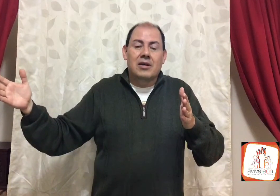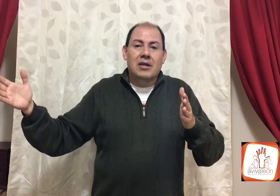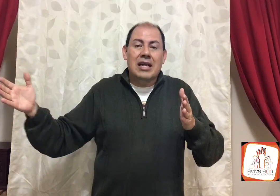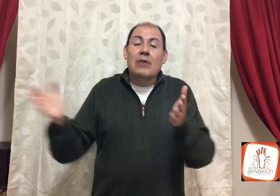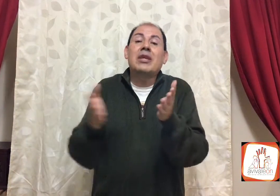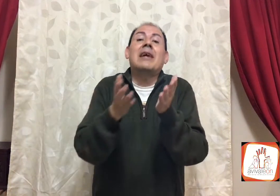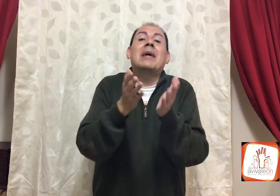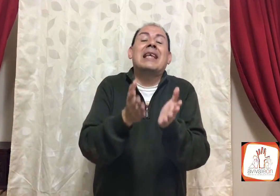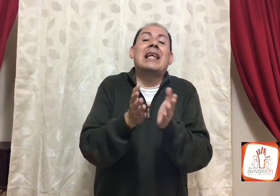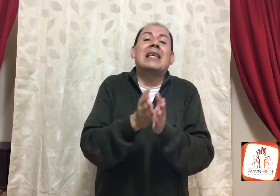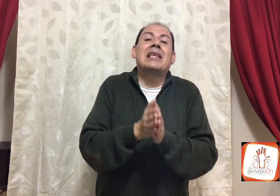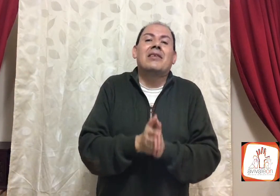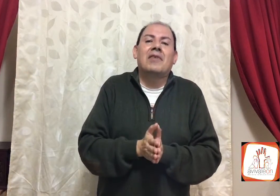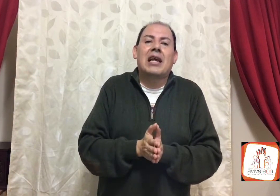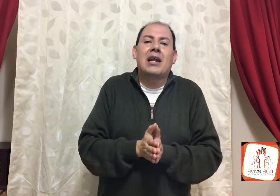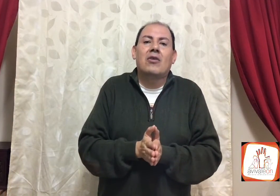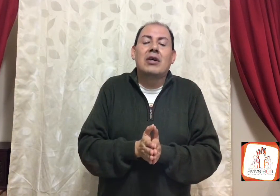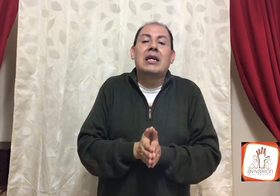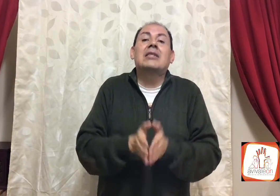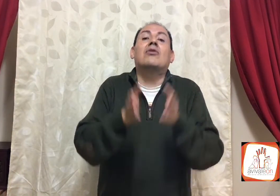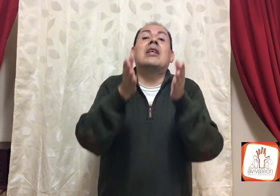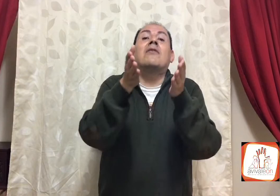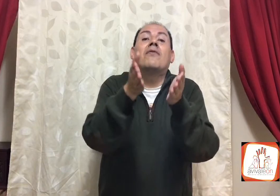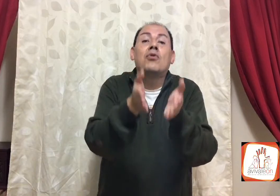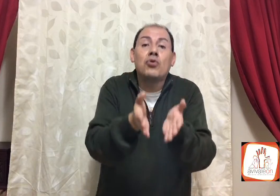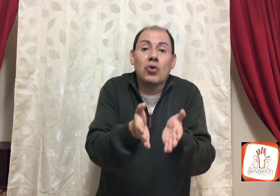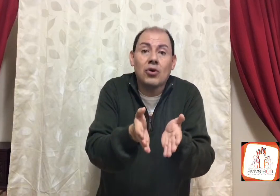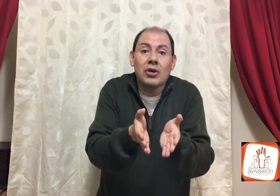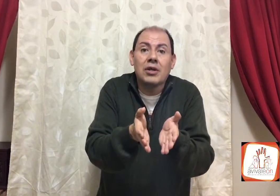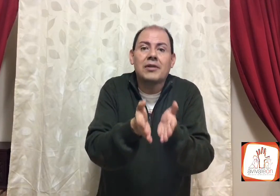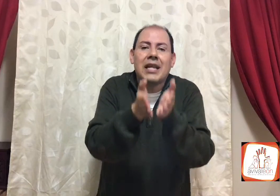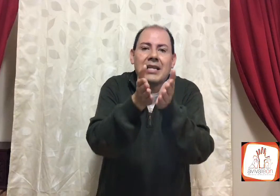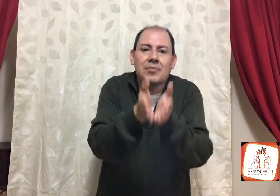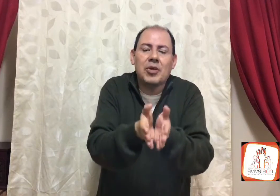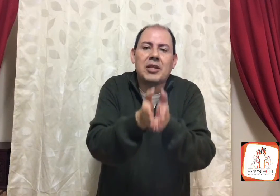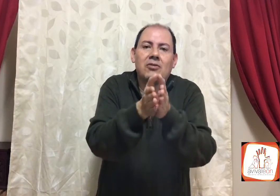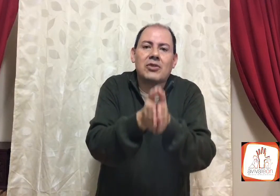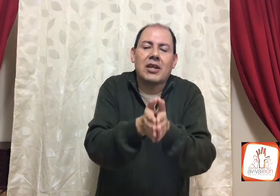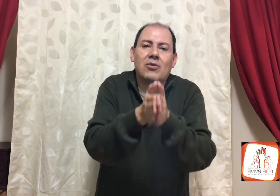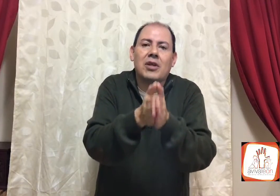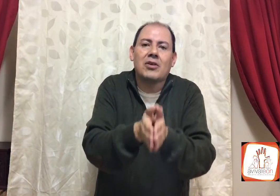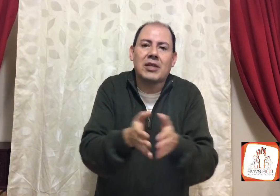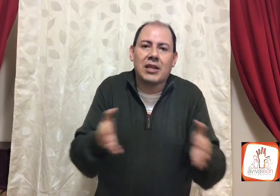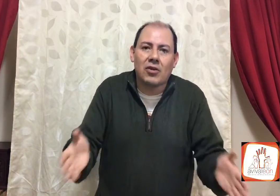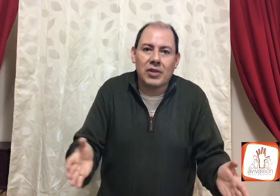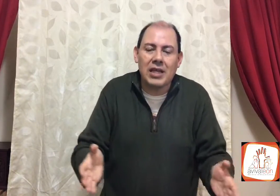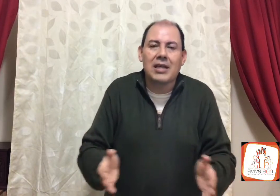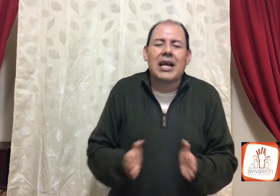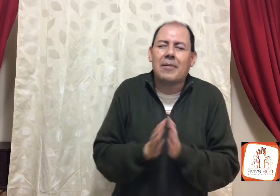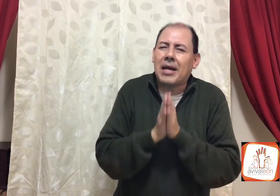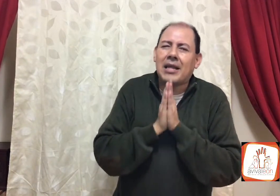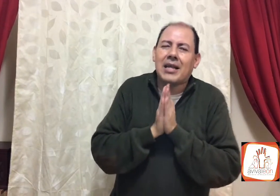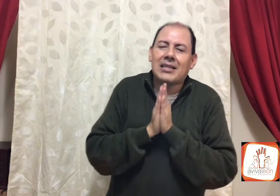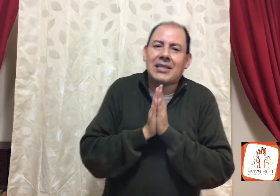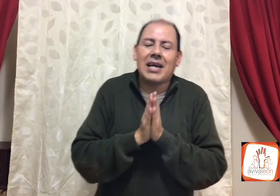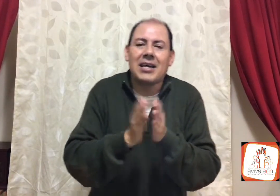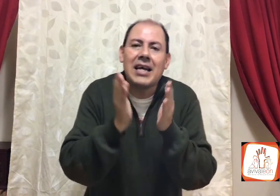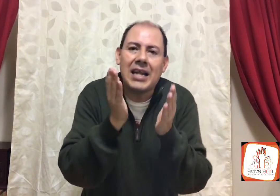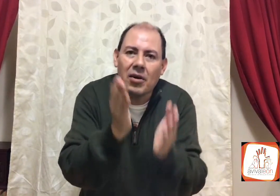la única manera, de identificarlo, es con el fruto, del Espíritu Santo, de Dios, en donde, amada iglesia, en la